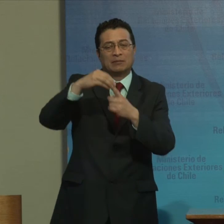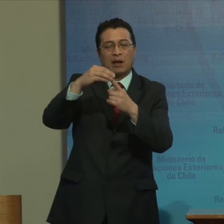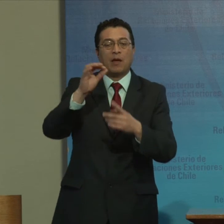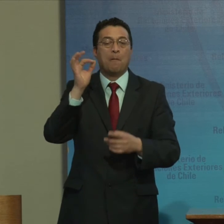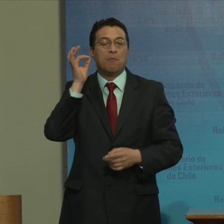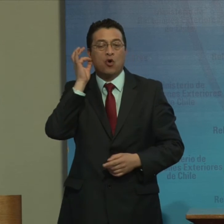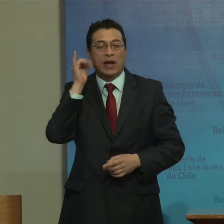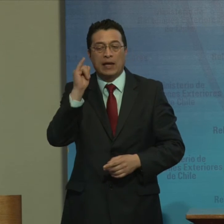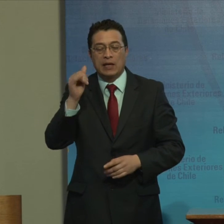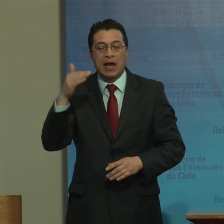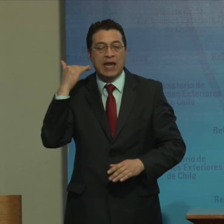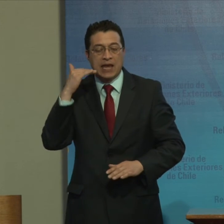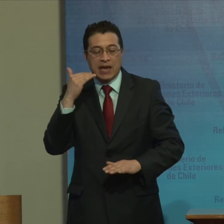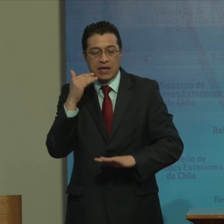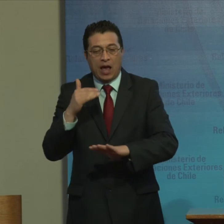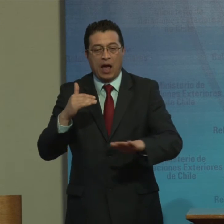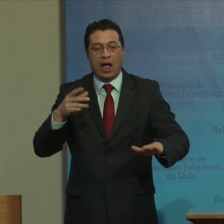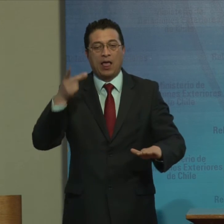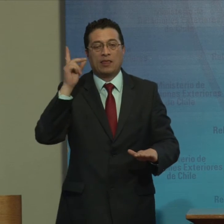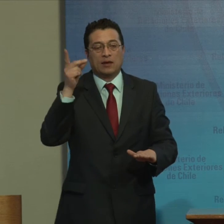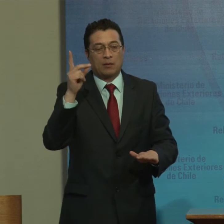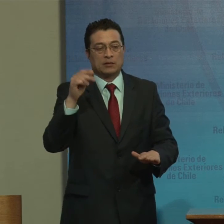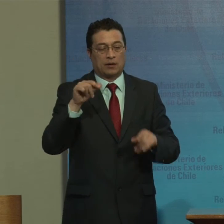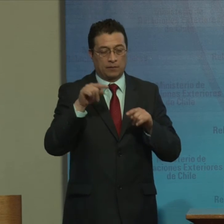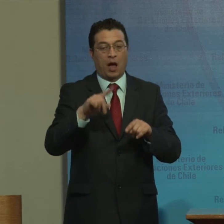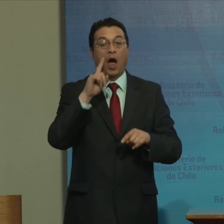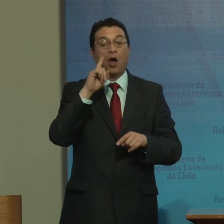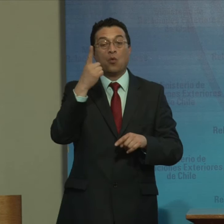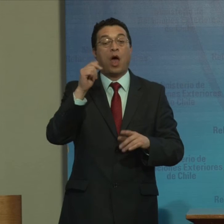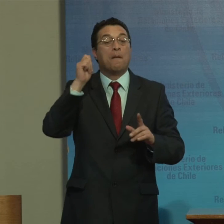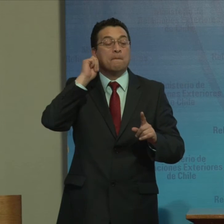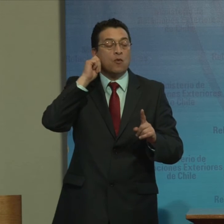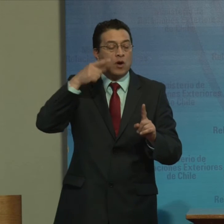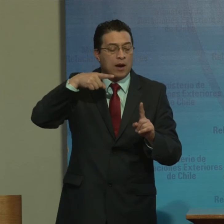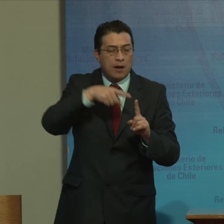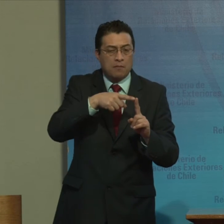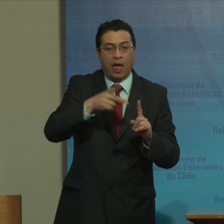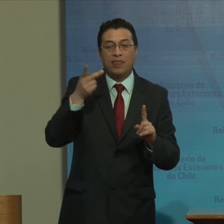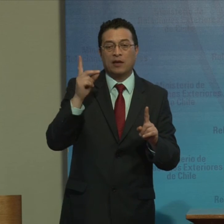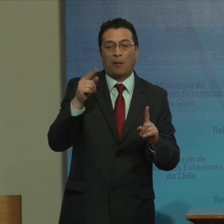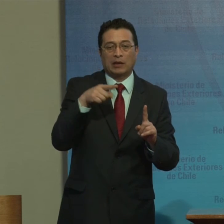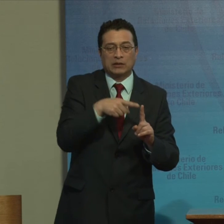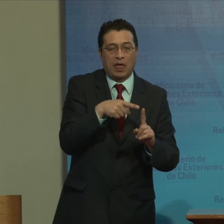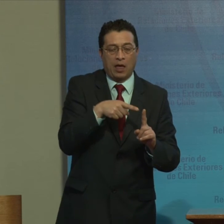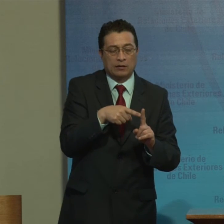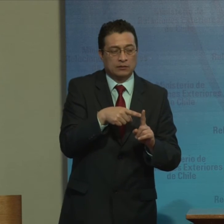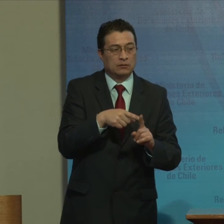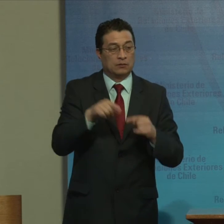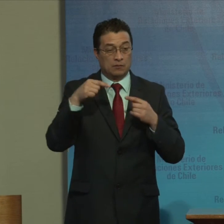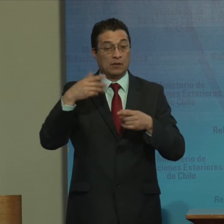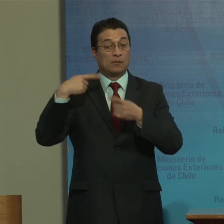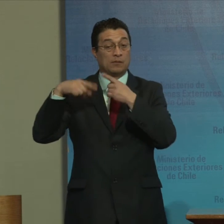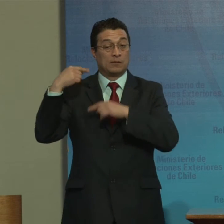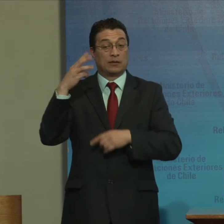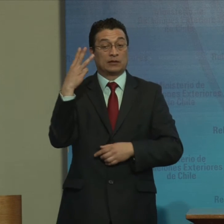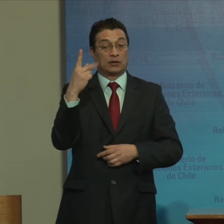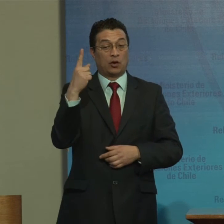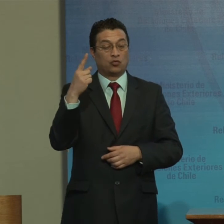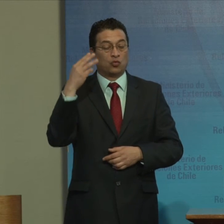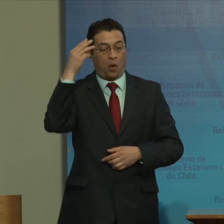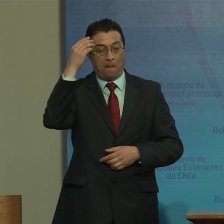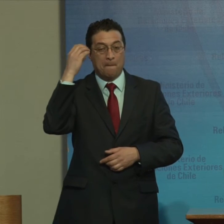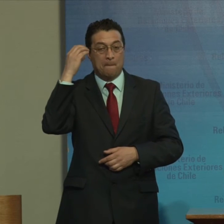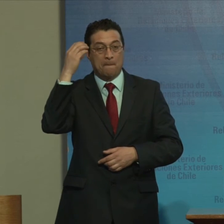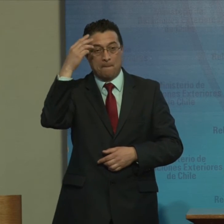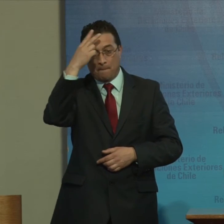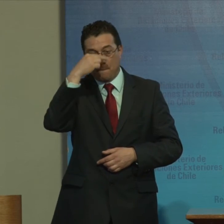mujeres Y niñas Con discapacidad Hay una feminización De la discapacidad El pasado 31 de marzo Y